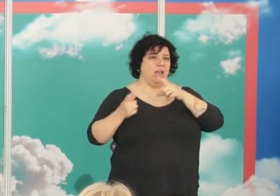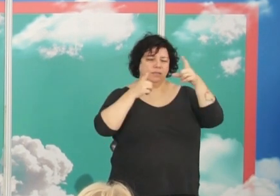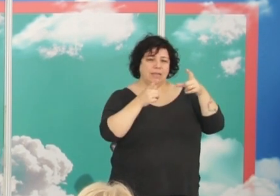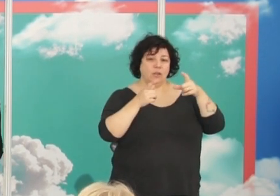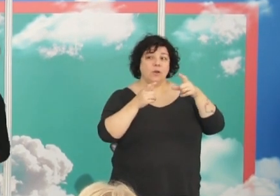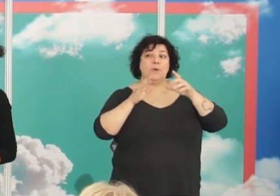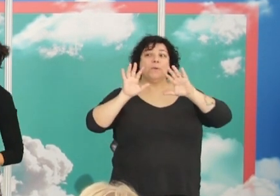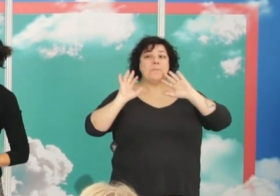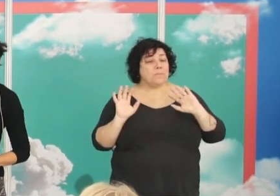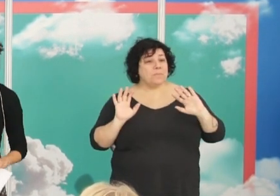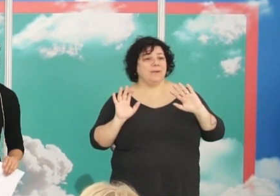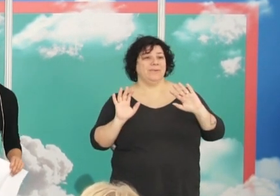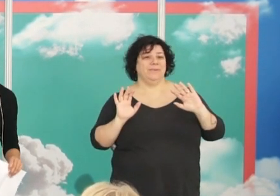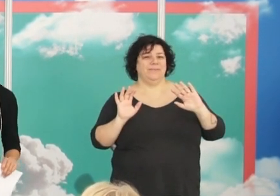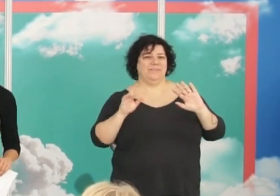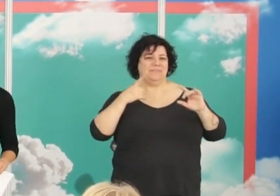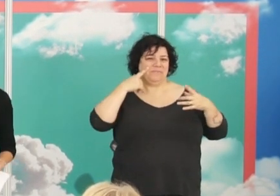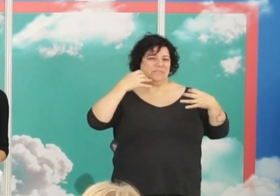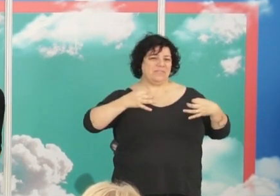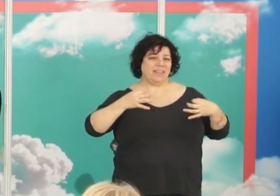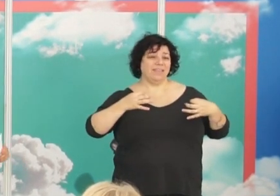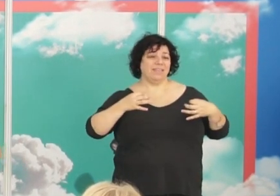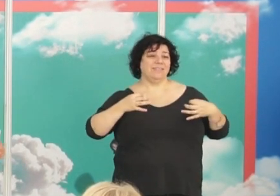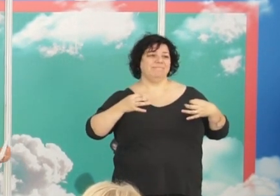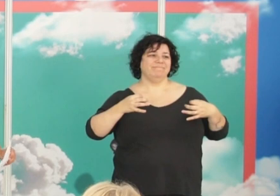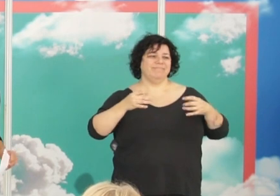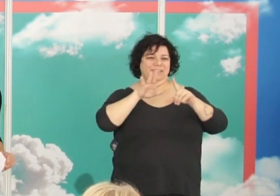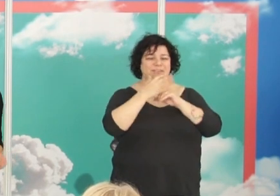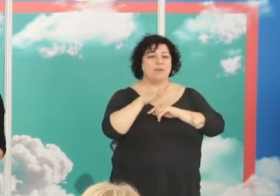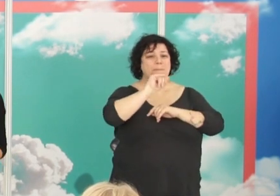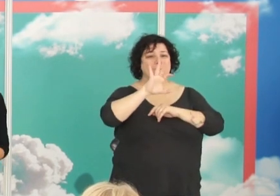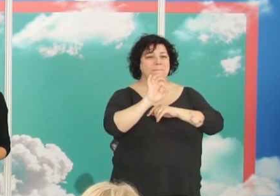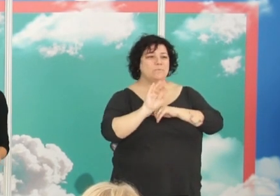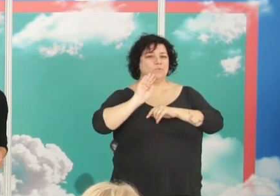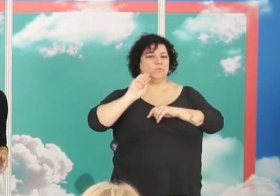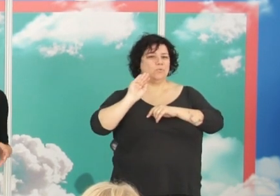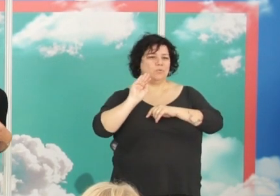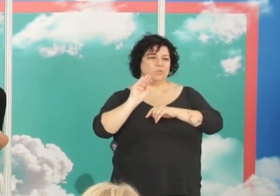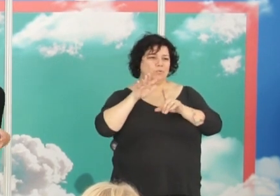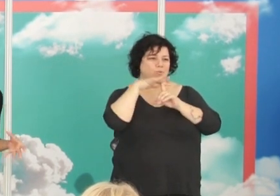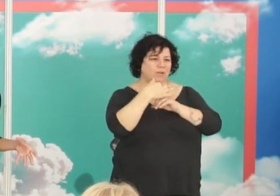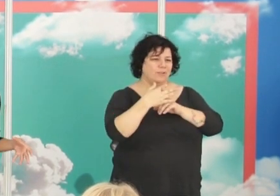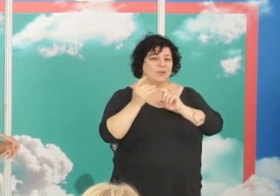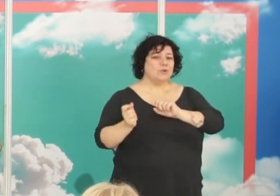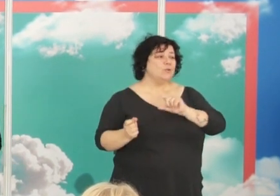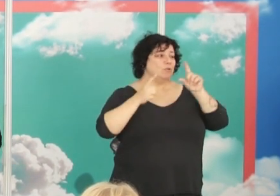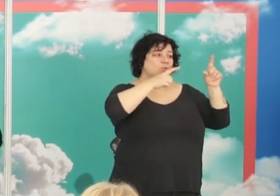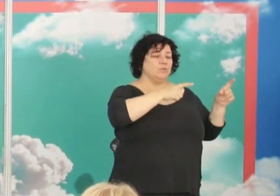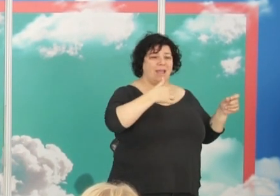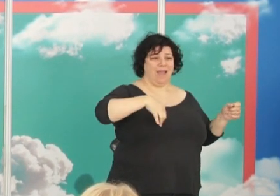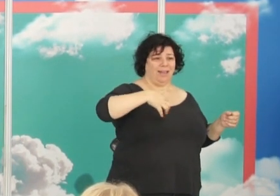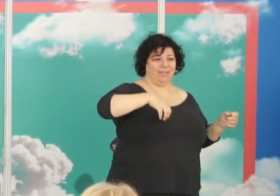pero es cierto que el caso de Pío del Río Ortega su exilio